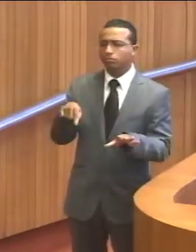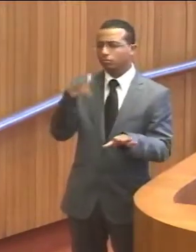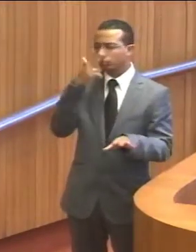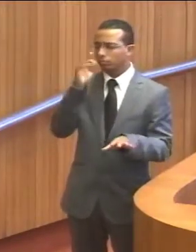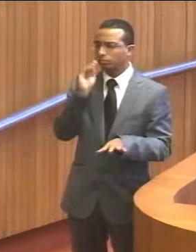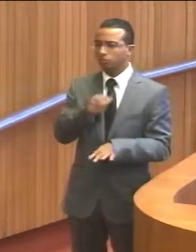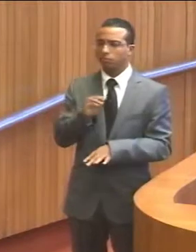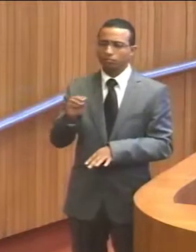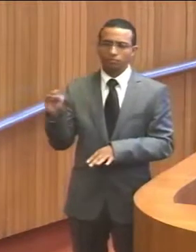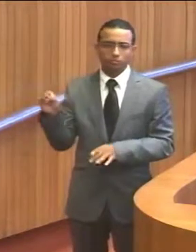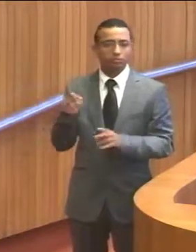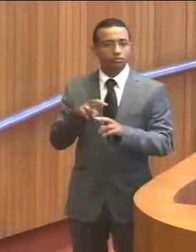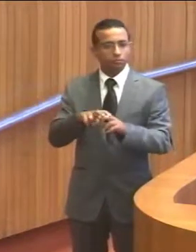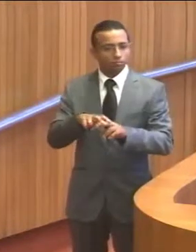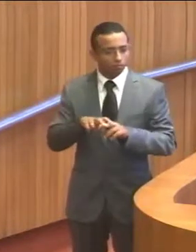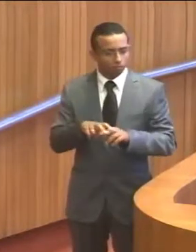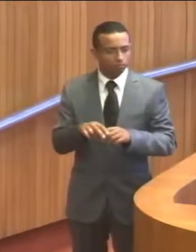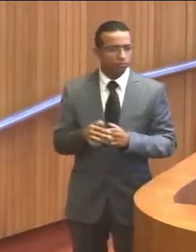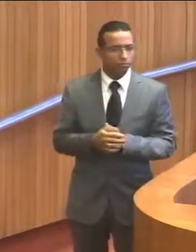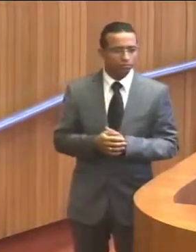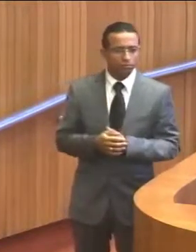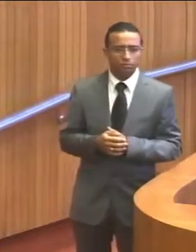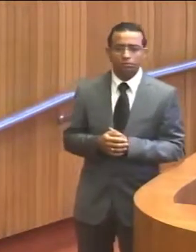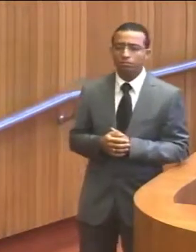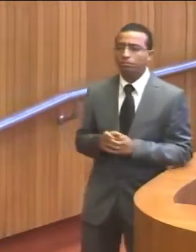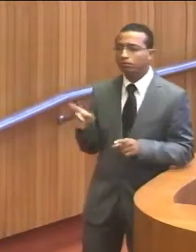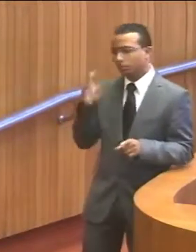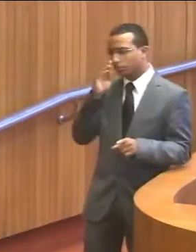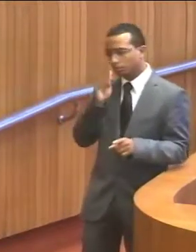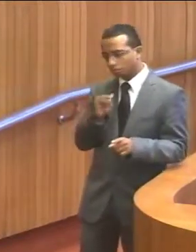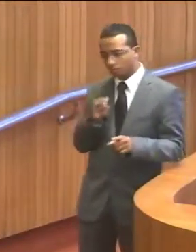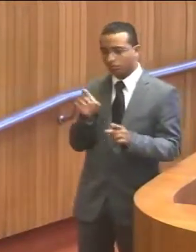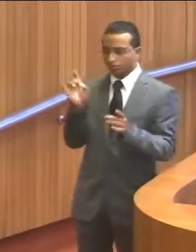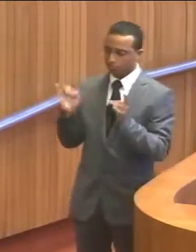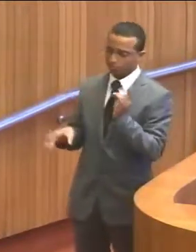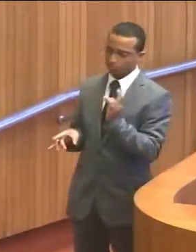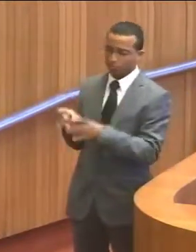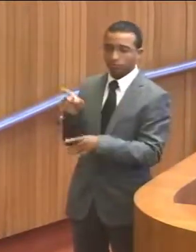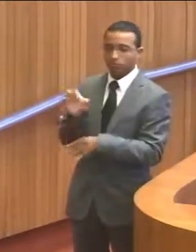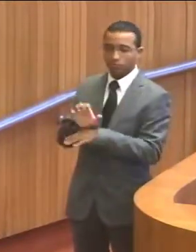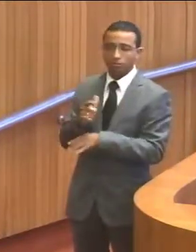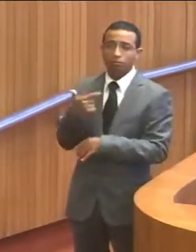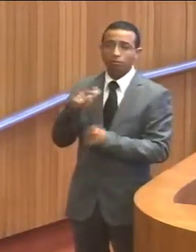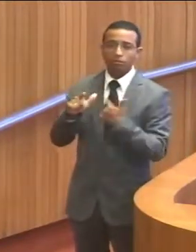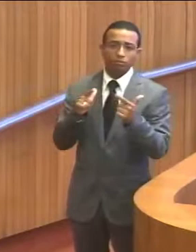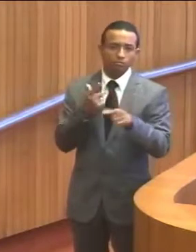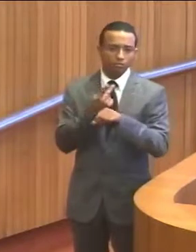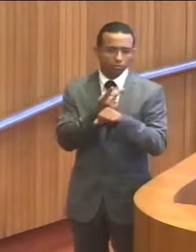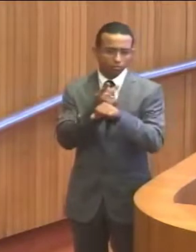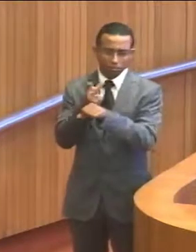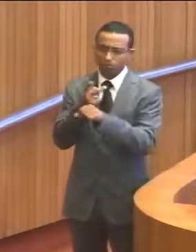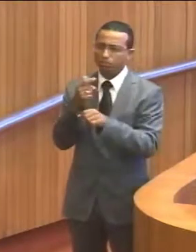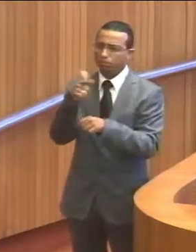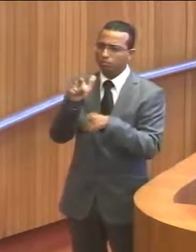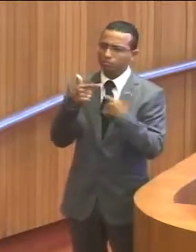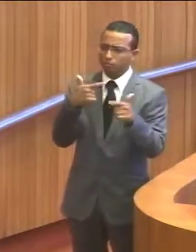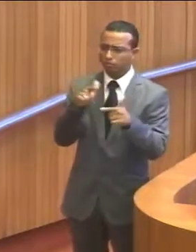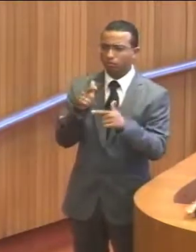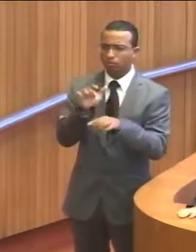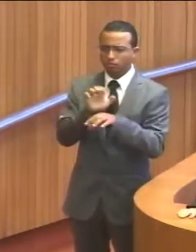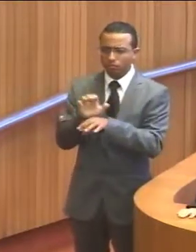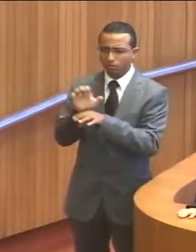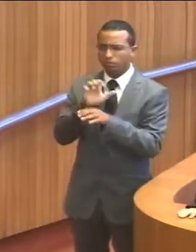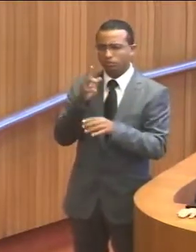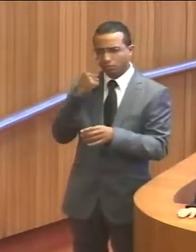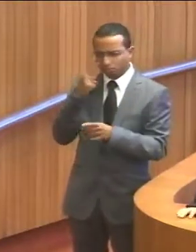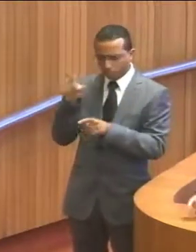abandonado e, por isso, abandona o Estado. Por isso, é obrigado a ir para outros Estados. Veja a situação da